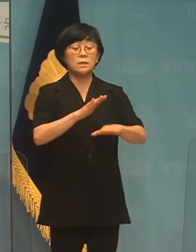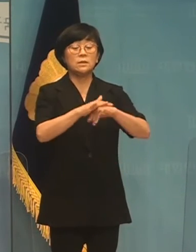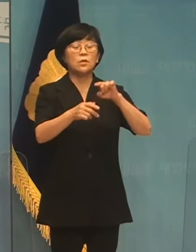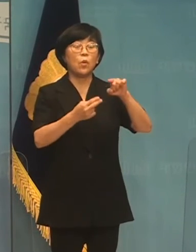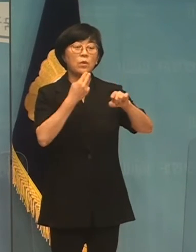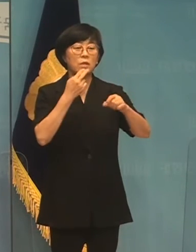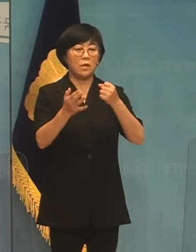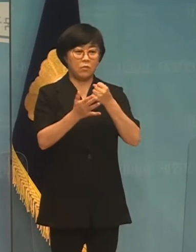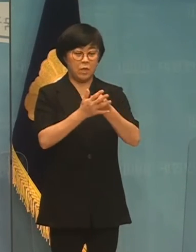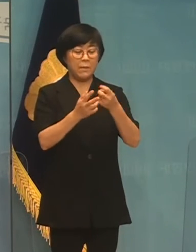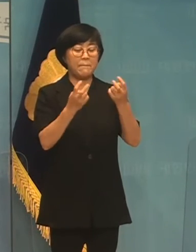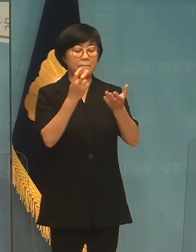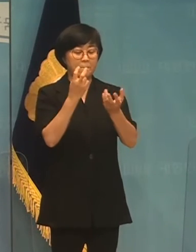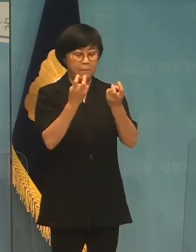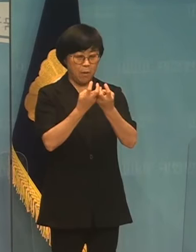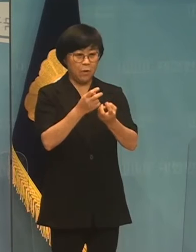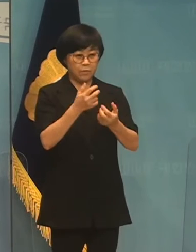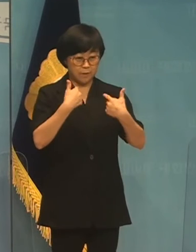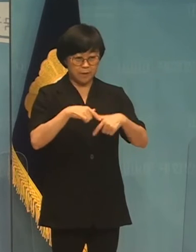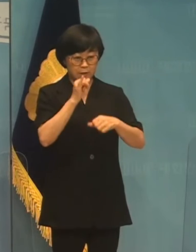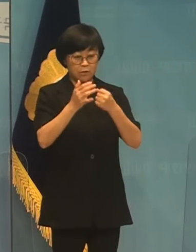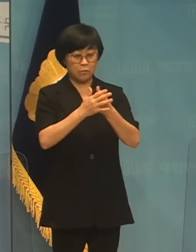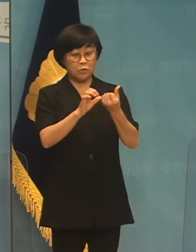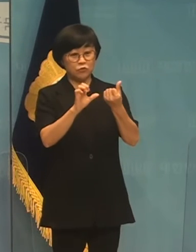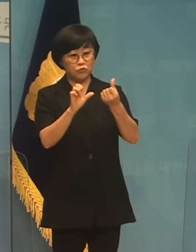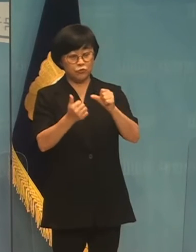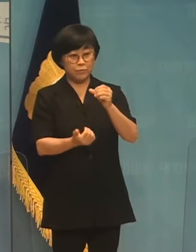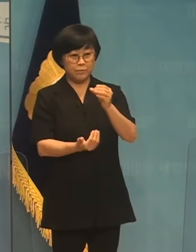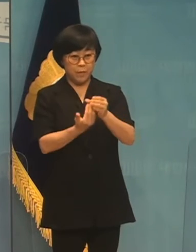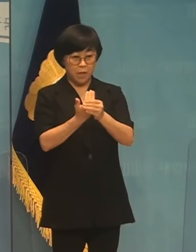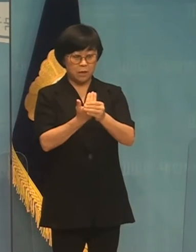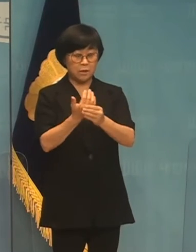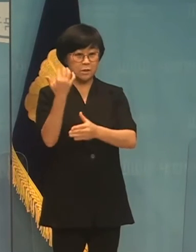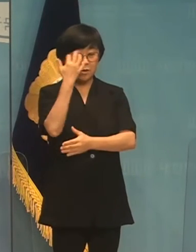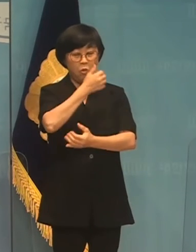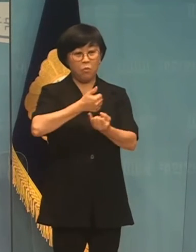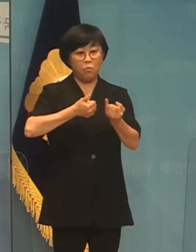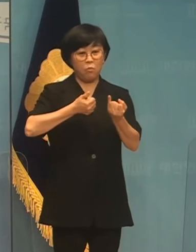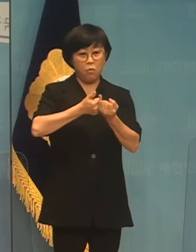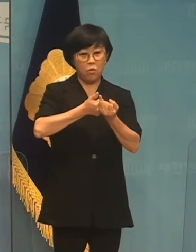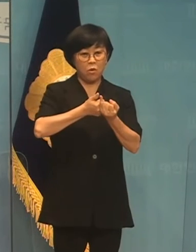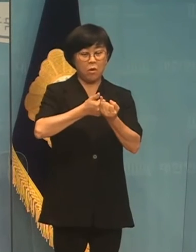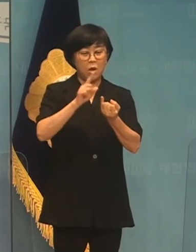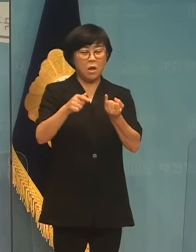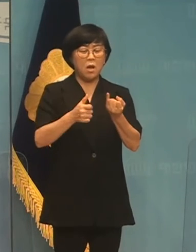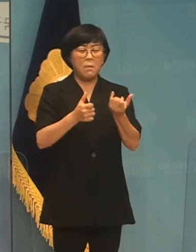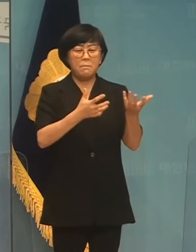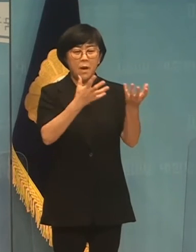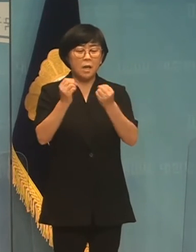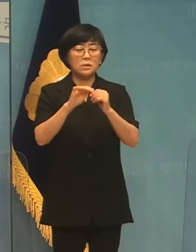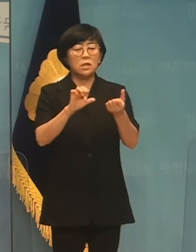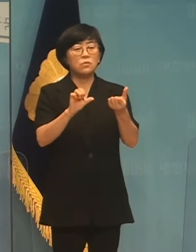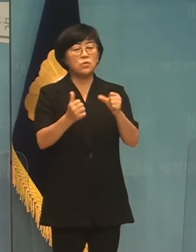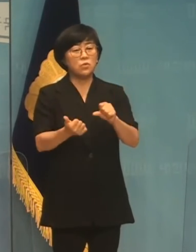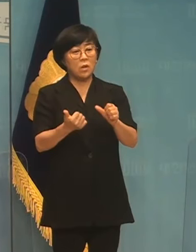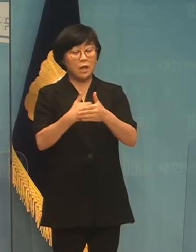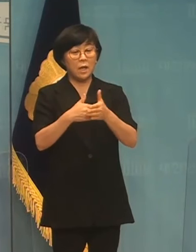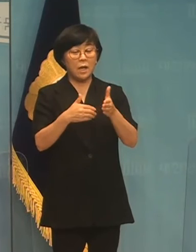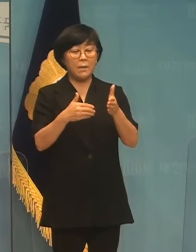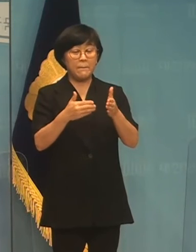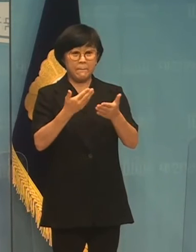않았기 때문입니다. 줌을 부르는 군송폭력. 도대체 얼마나 많은 국민이 더 희생을 실어야